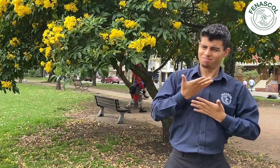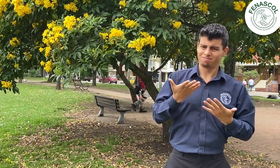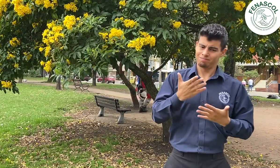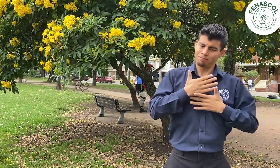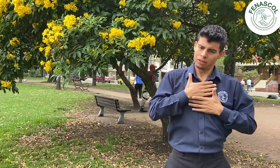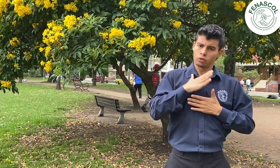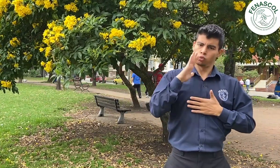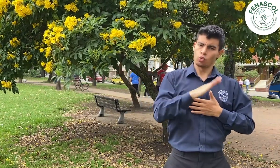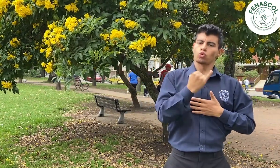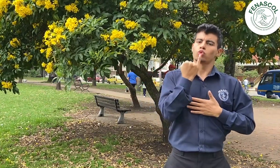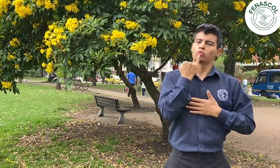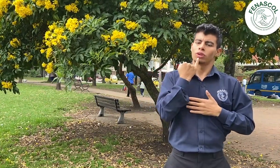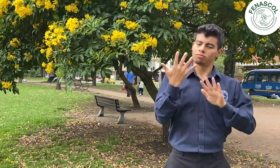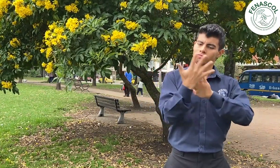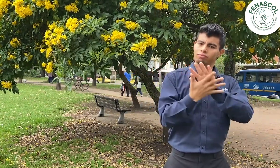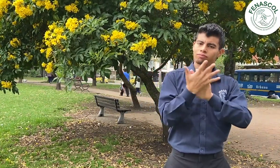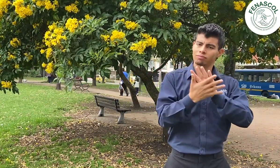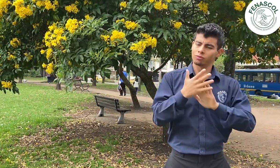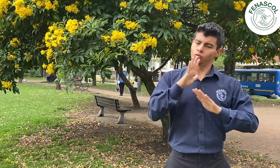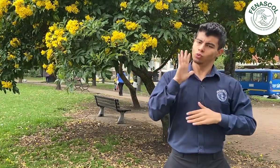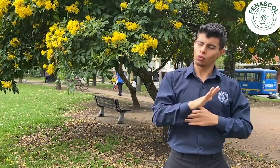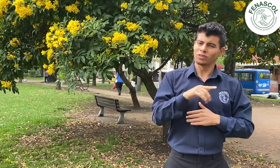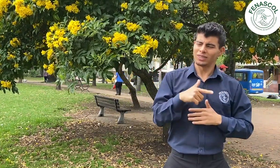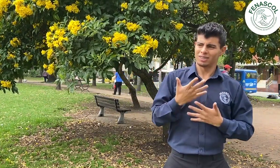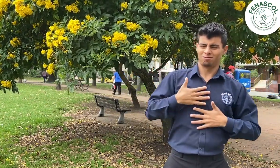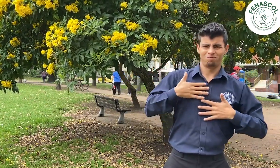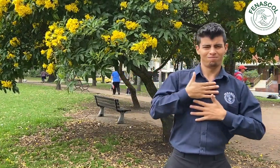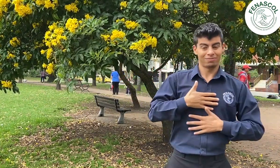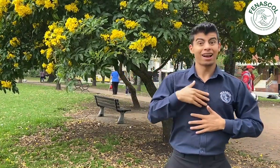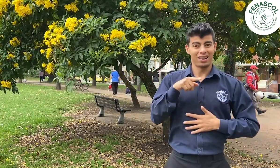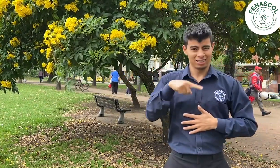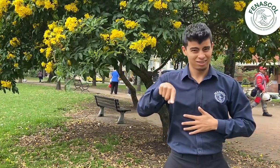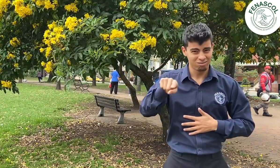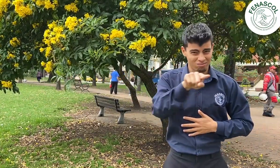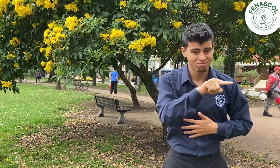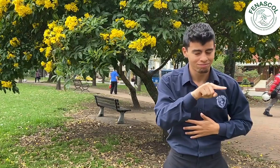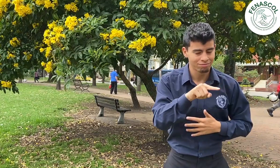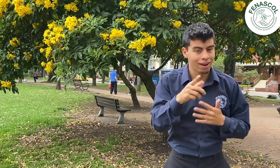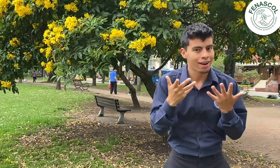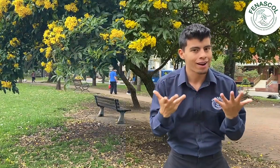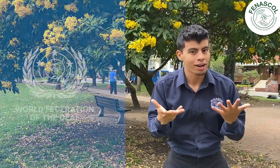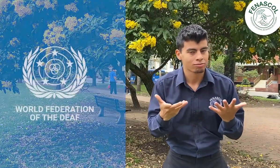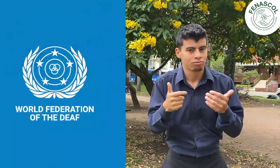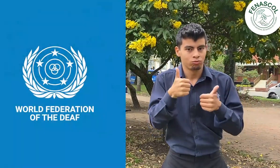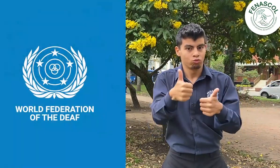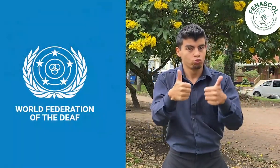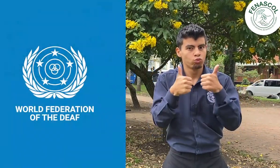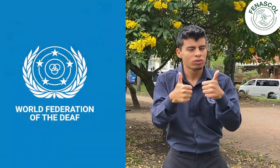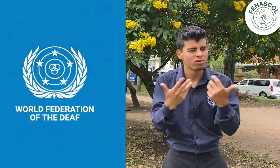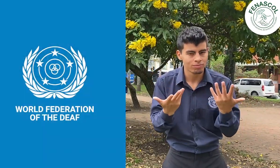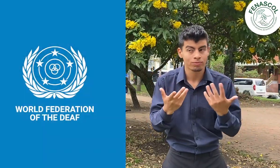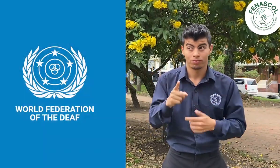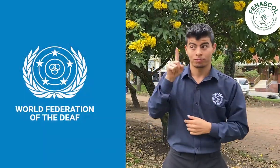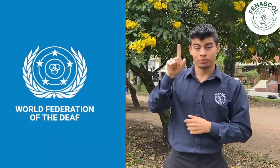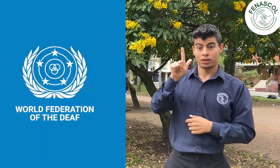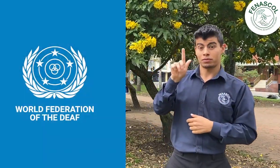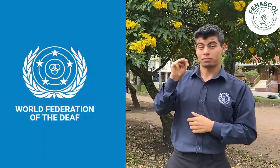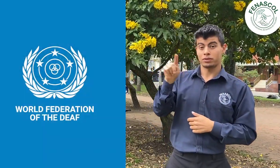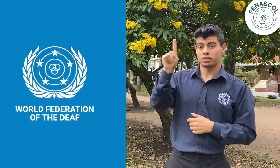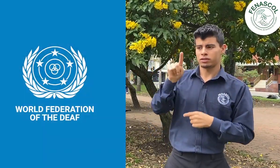desagrado, pues la lengua de señas es propia de la comunidad sorda. Por eso, la noticia que les voy a contar es de gran importancia, pues